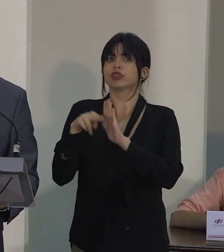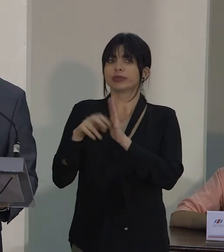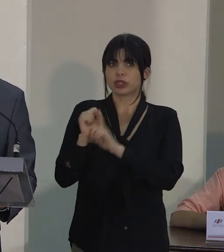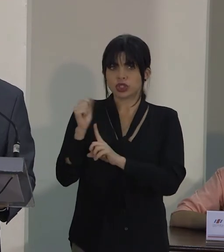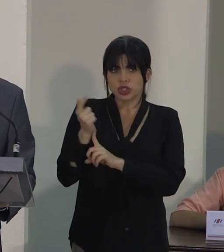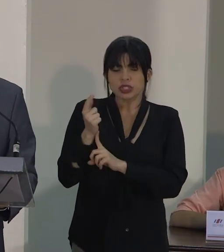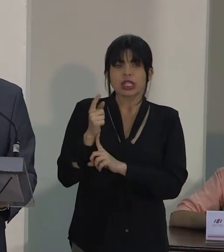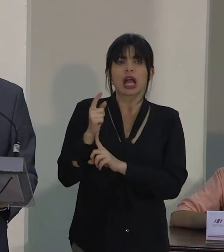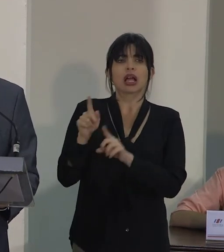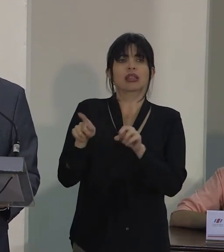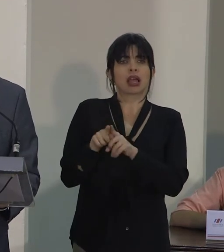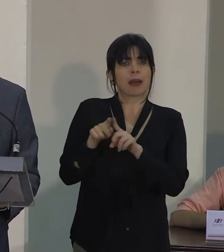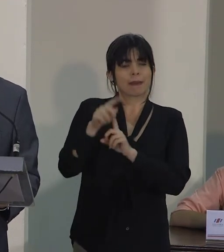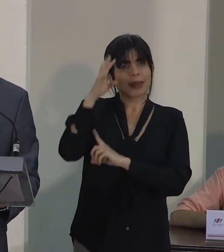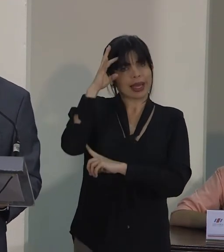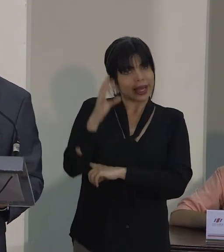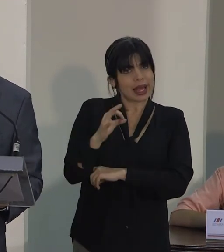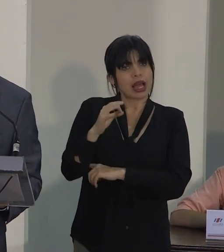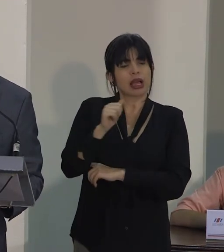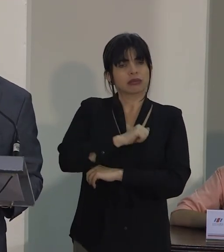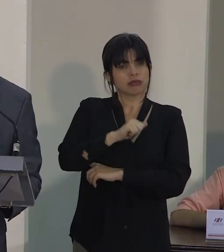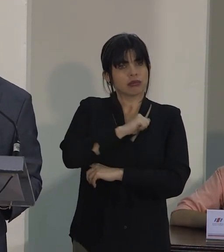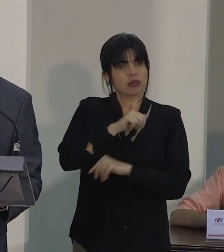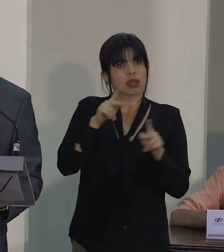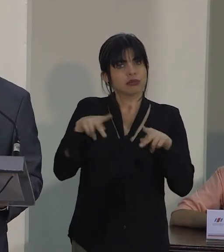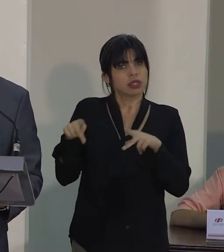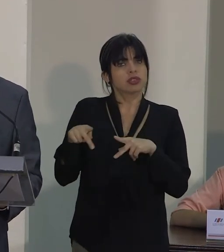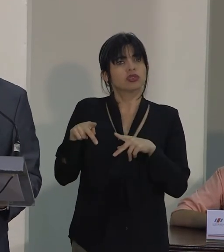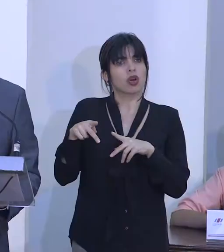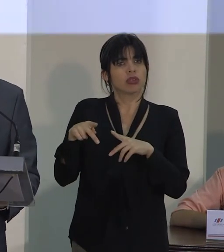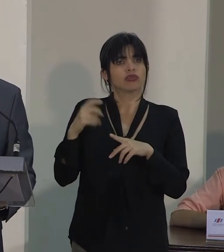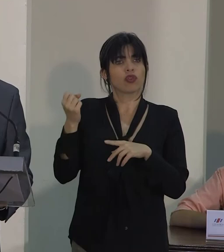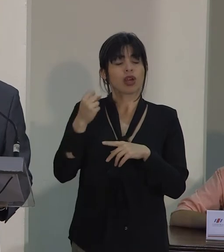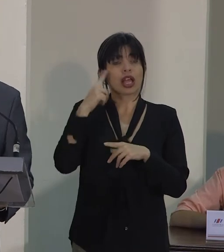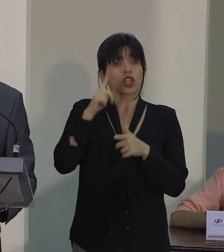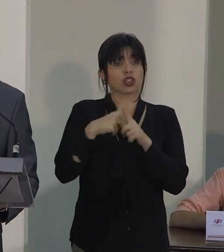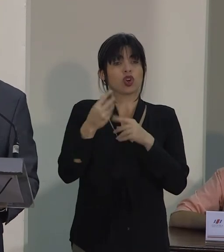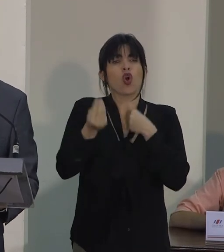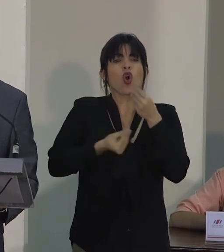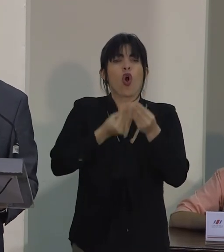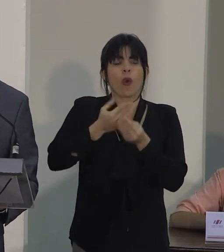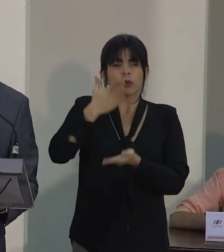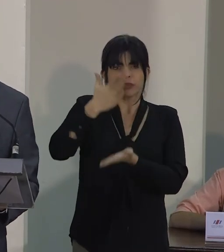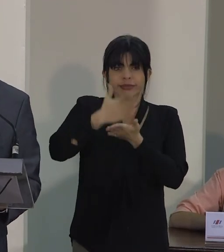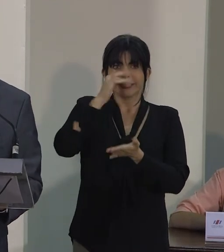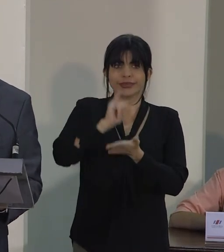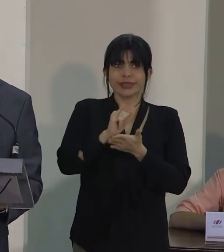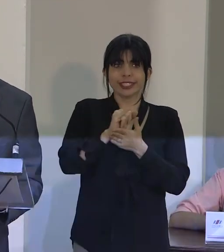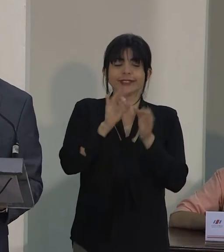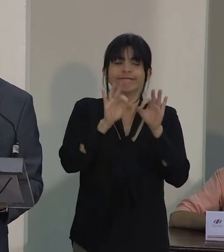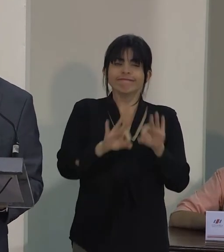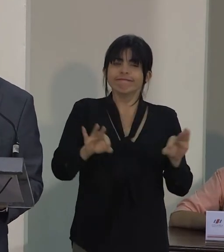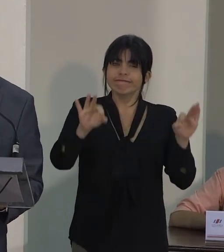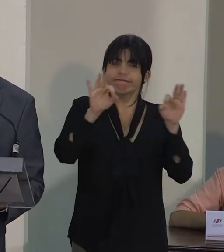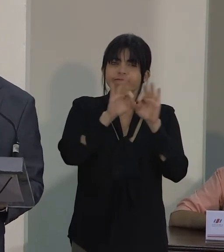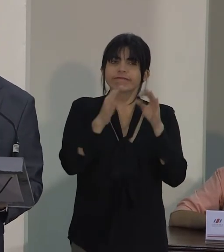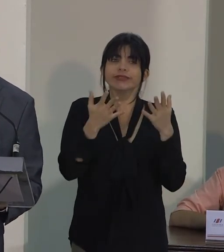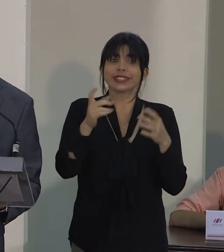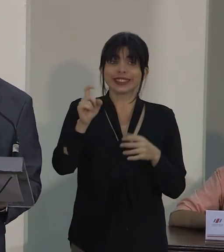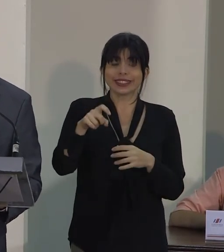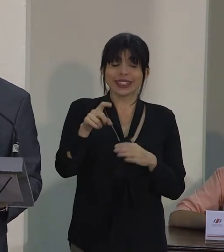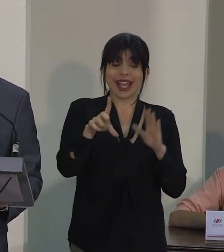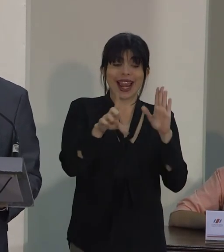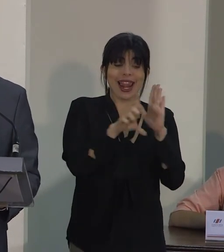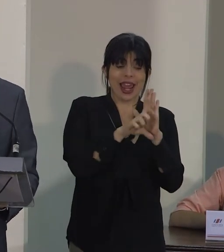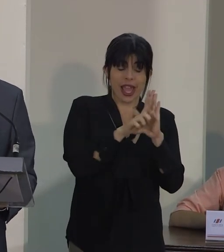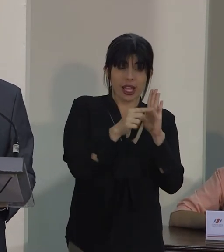creencias y comportamientos de las personas. Por lo tanto, para acabar con estas, las muy importantes y necesarias